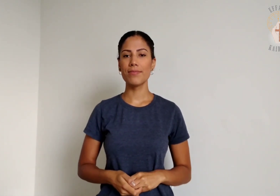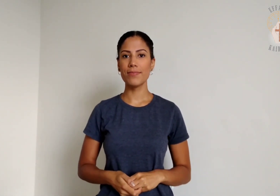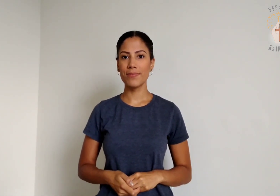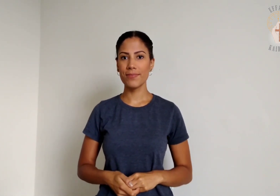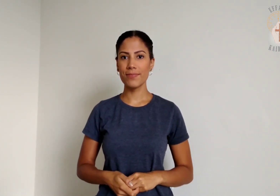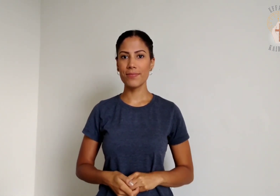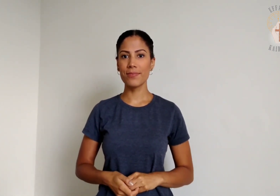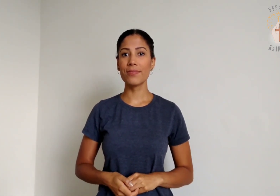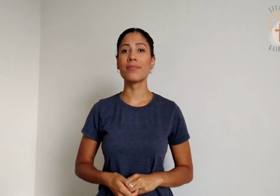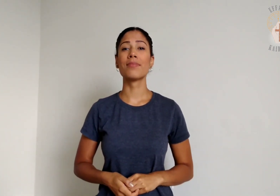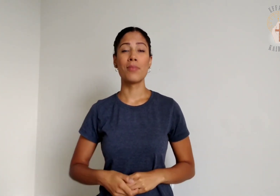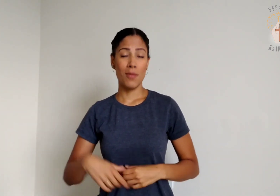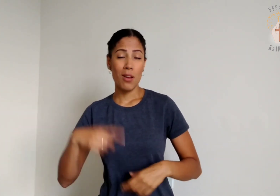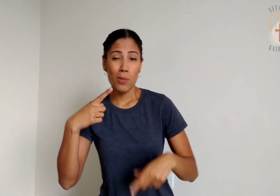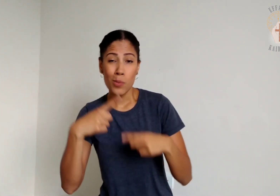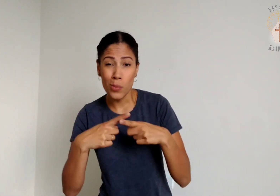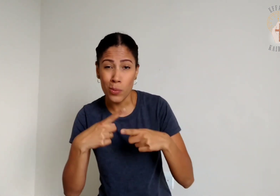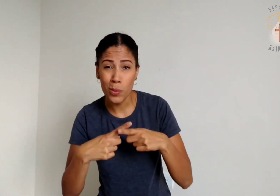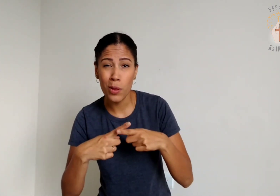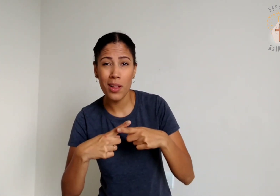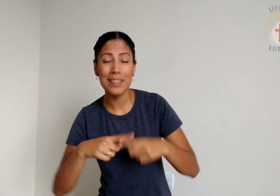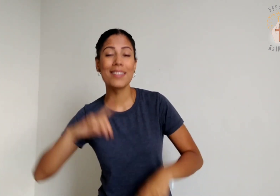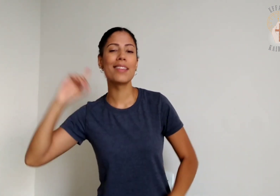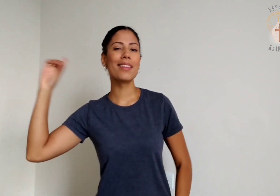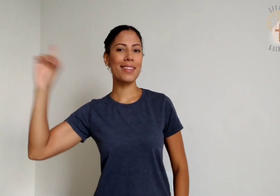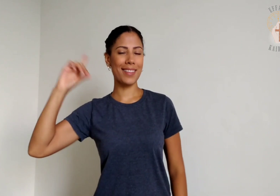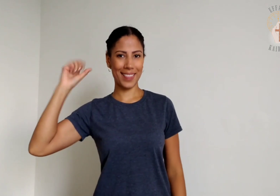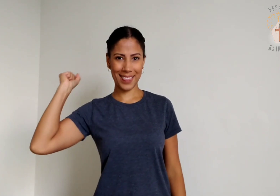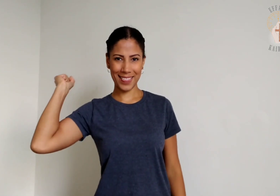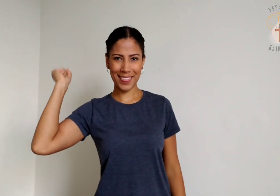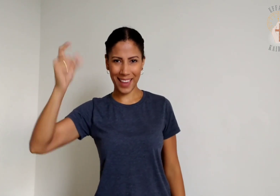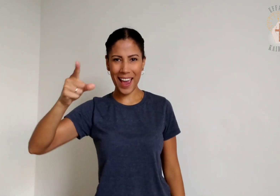Pois, Davi dele diz,